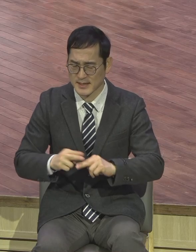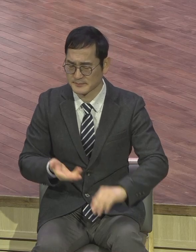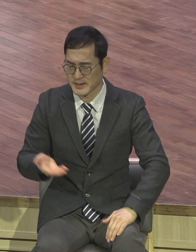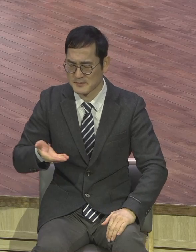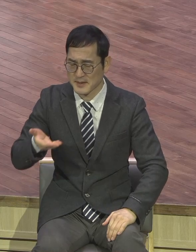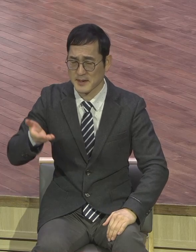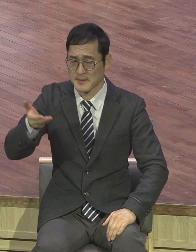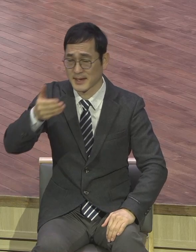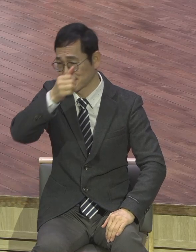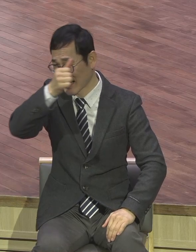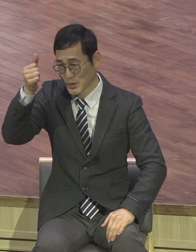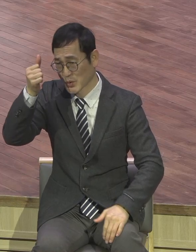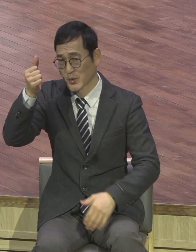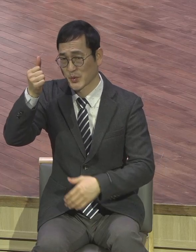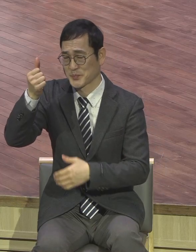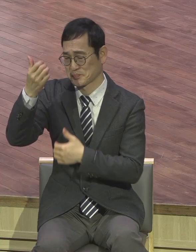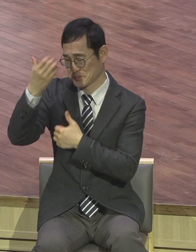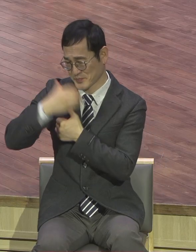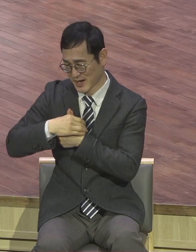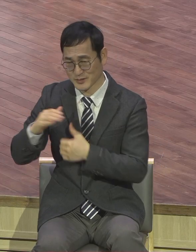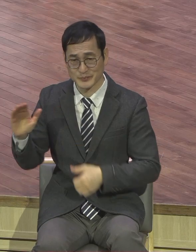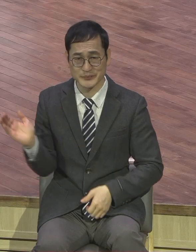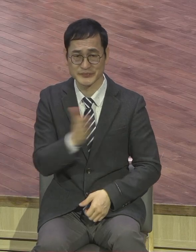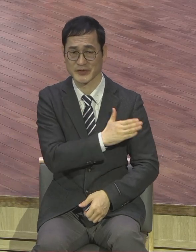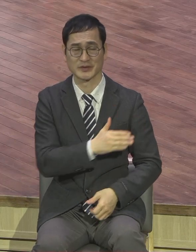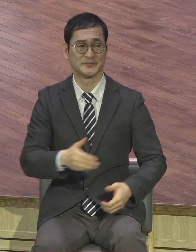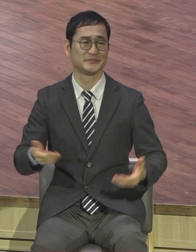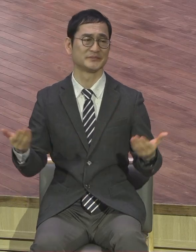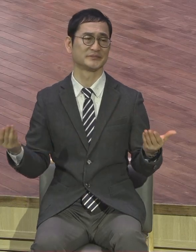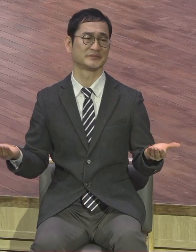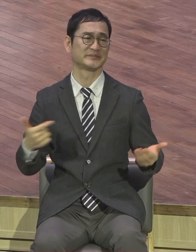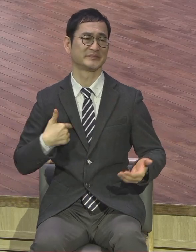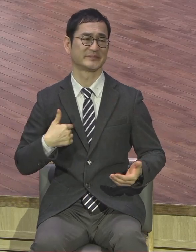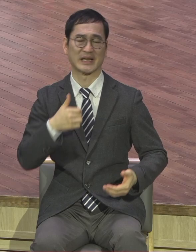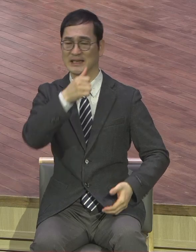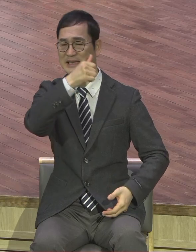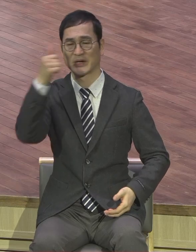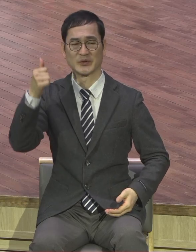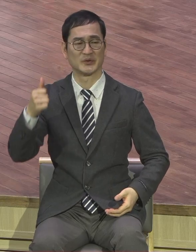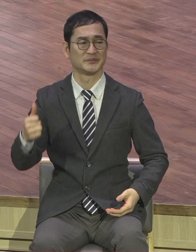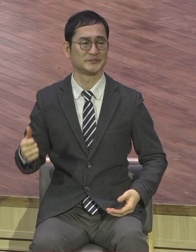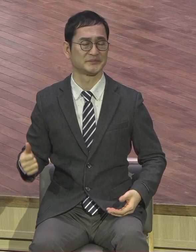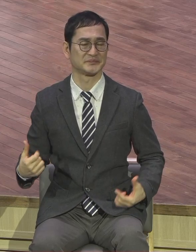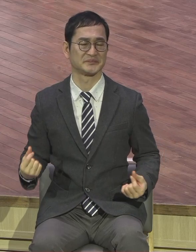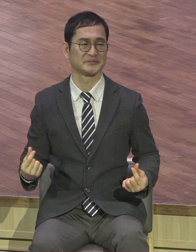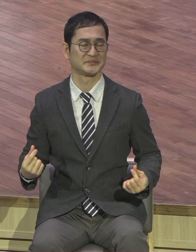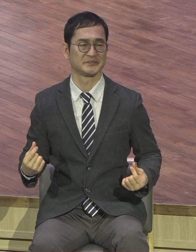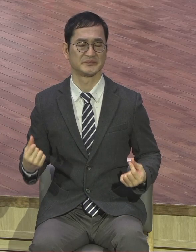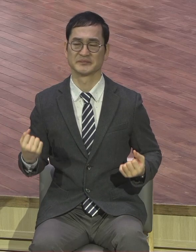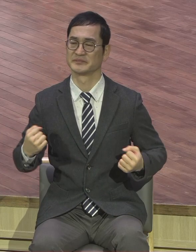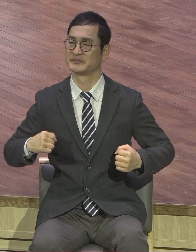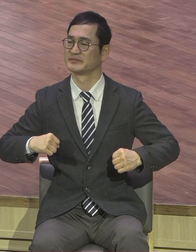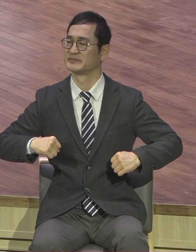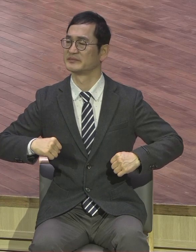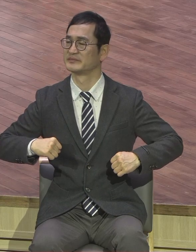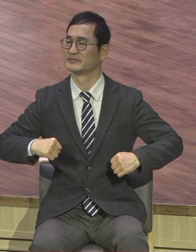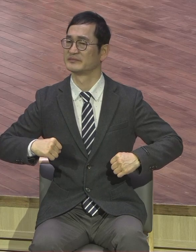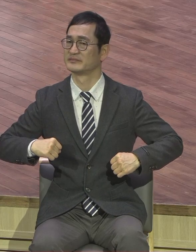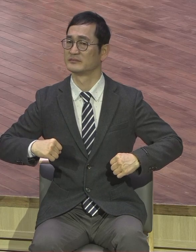안수 받고 장로 그때 그때부터는 내 장로 내 하고 끝이야. 일반 교회들 다 그래. 우리 교회는 안 그래. 우리 교회는